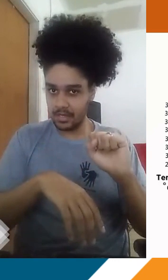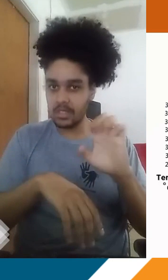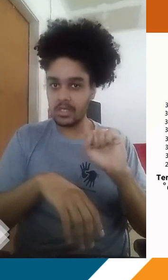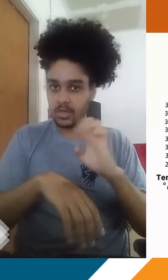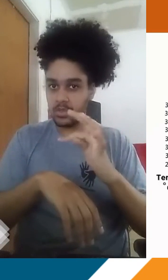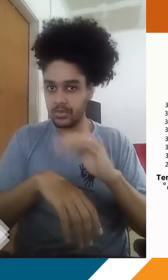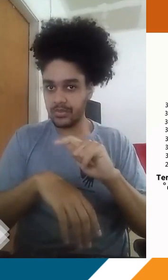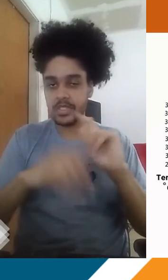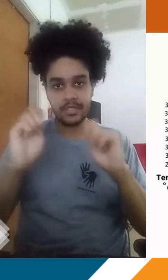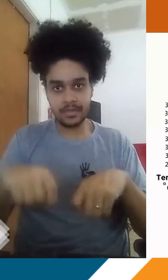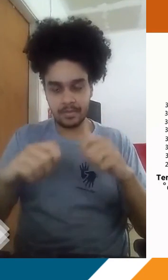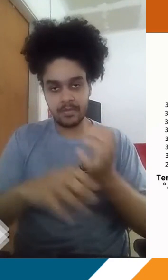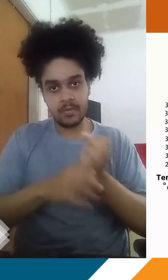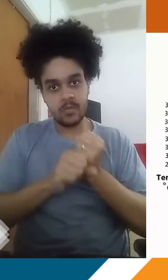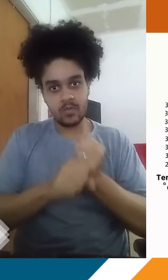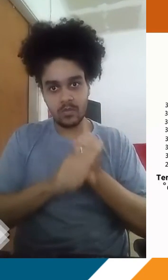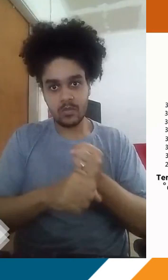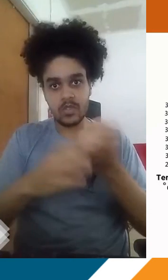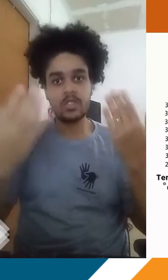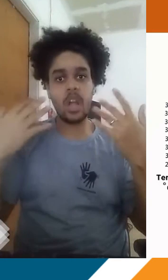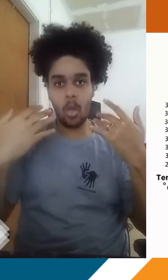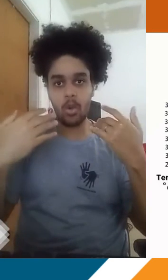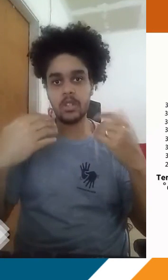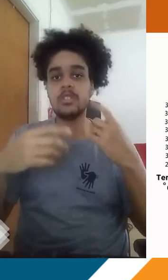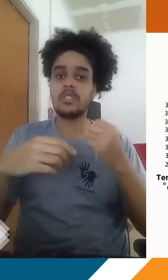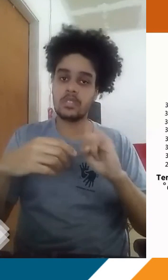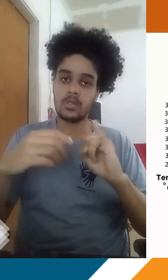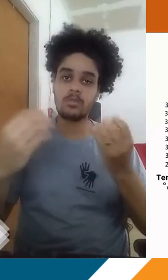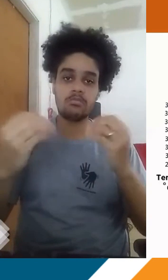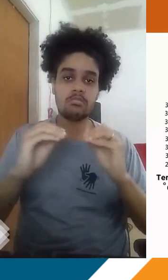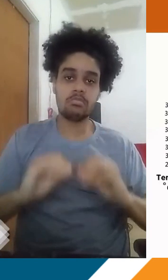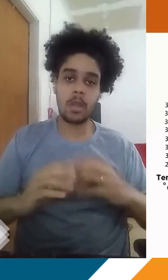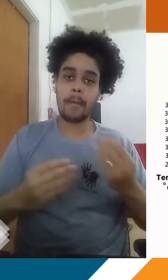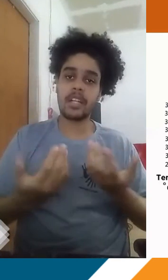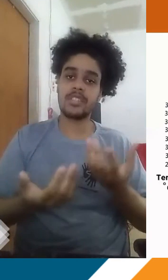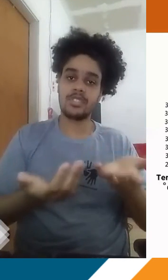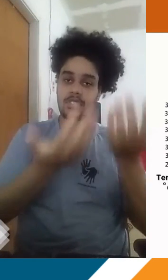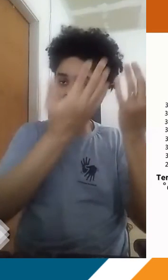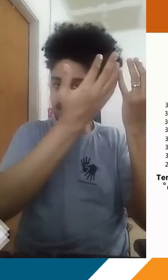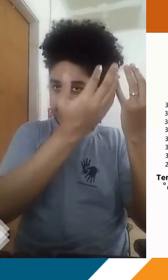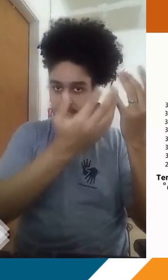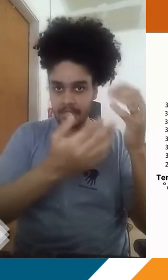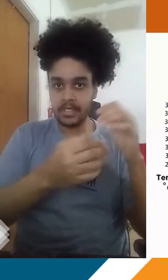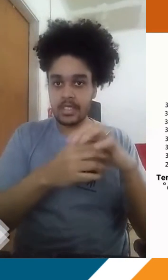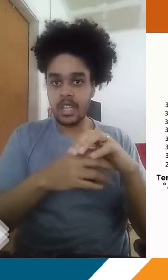Que eles têm a capacidade de reter calor? Se a gente aumenta a concentração desses gases, dessa poluição em certos pontos do espaço,